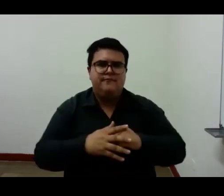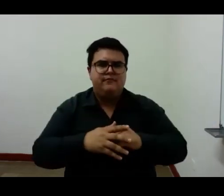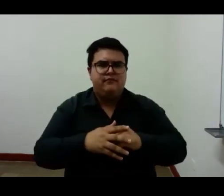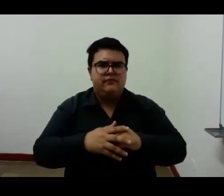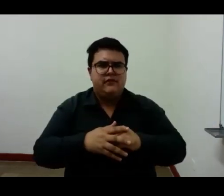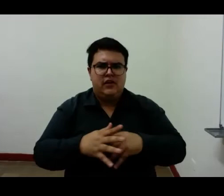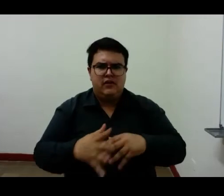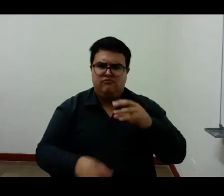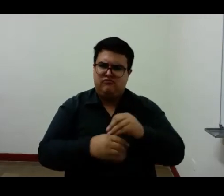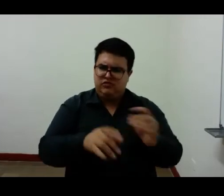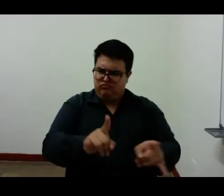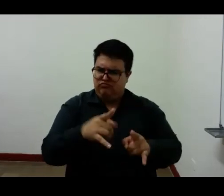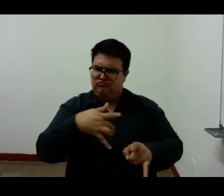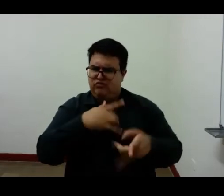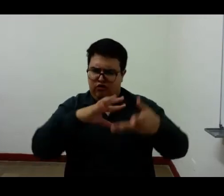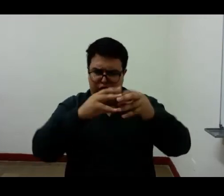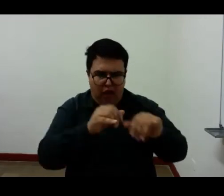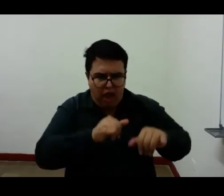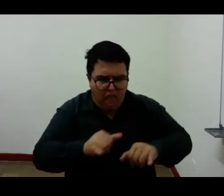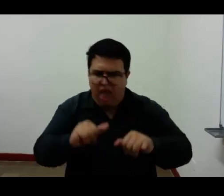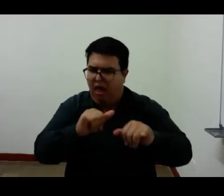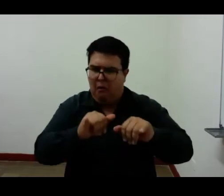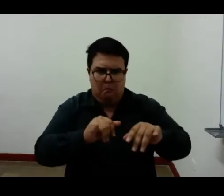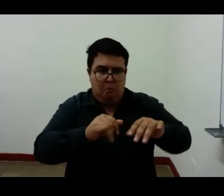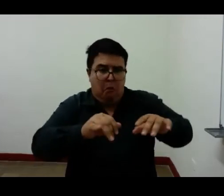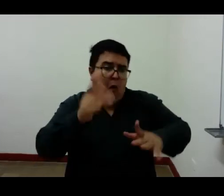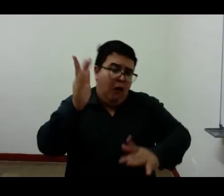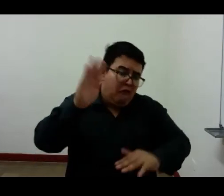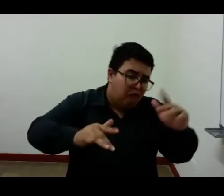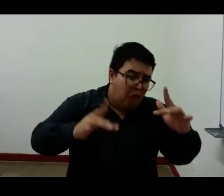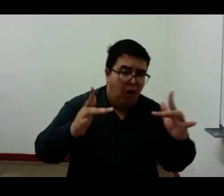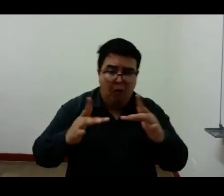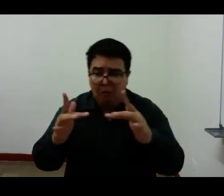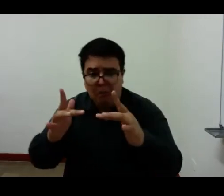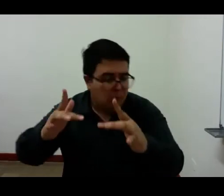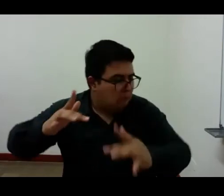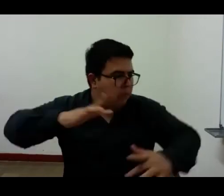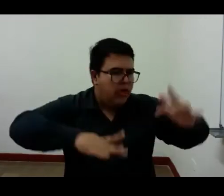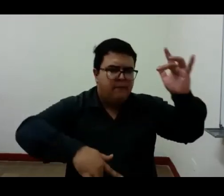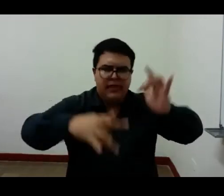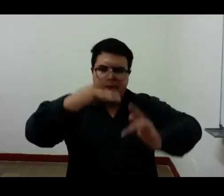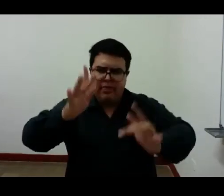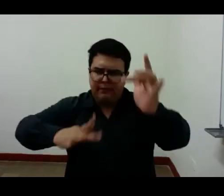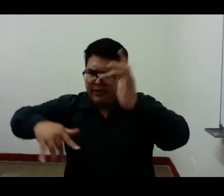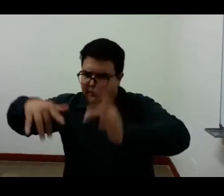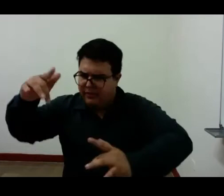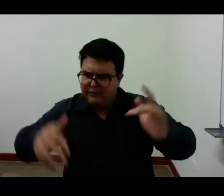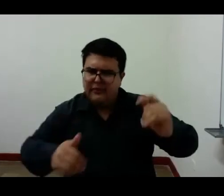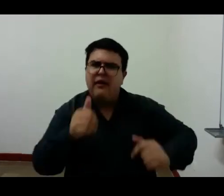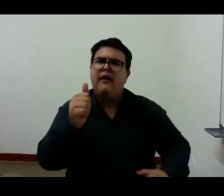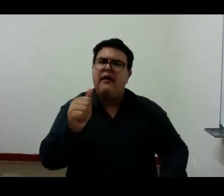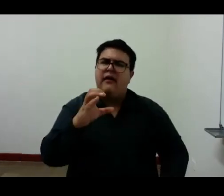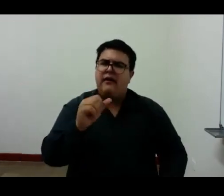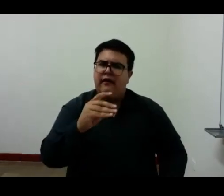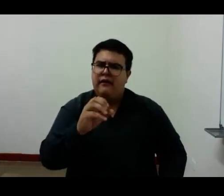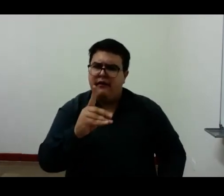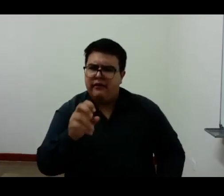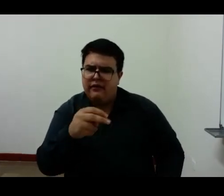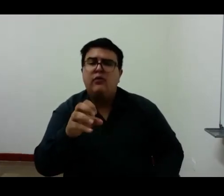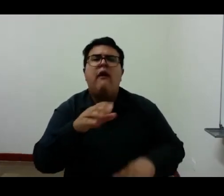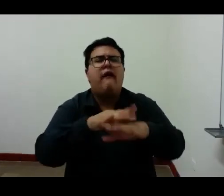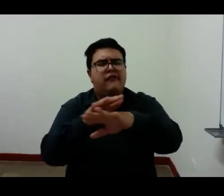nada de nosotros a esta idea es que Caíro procura rimar las palabras